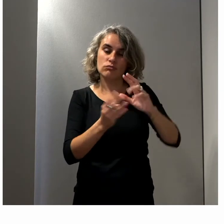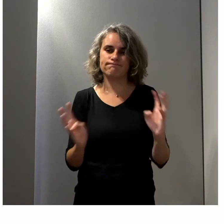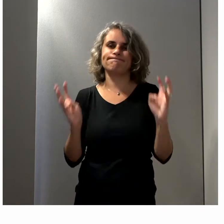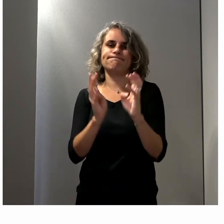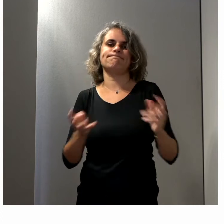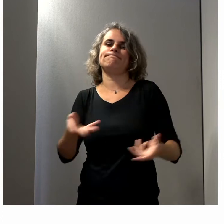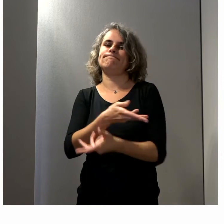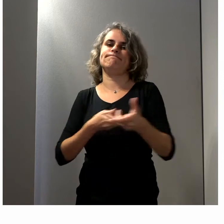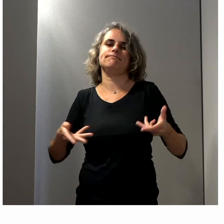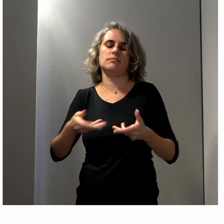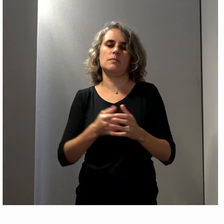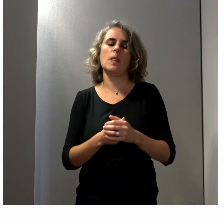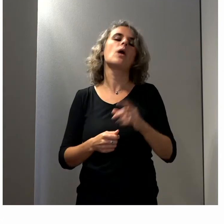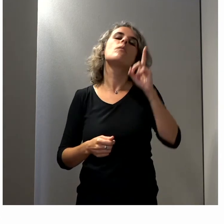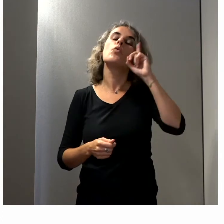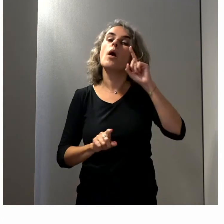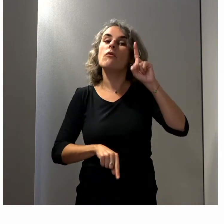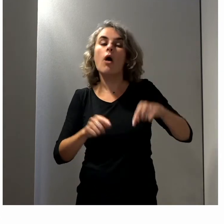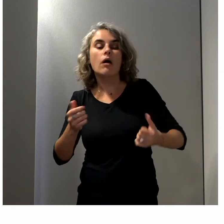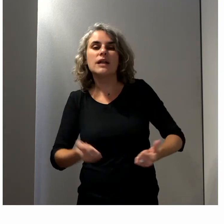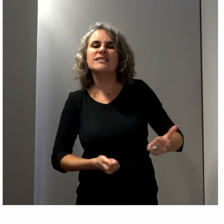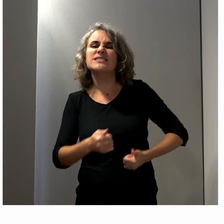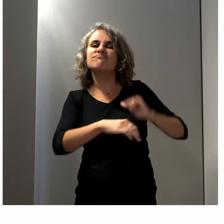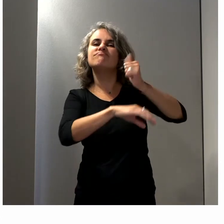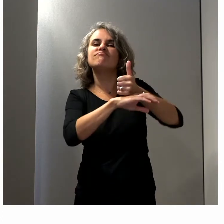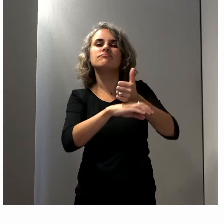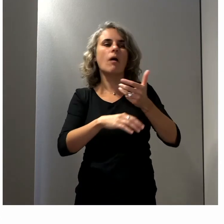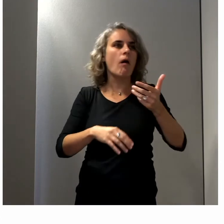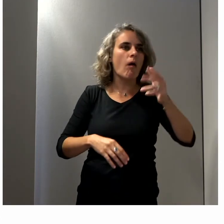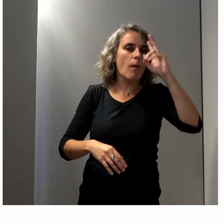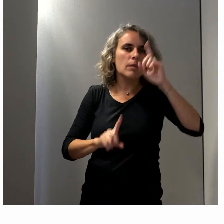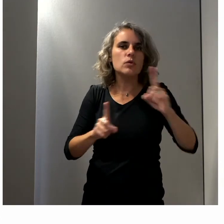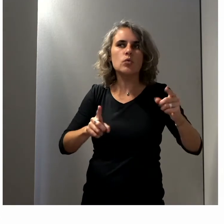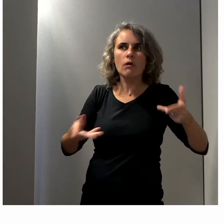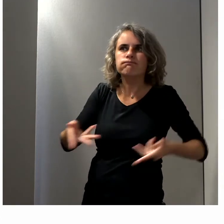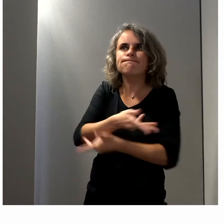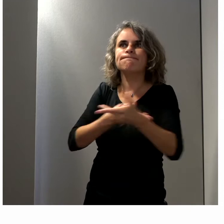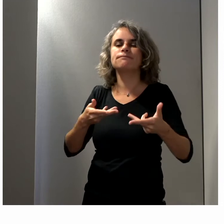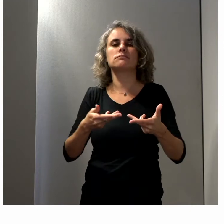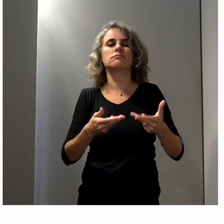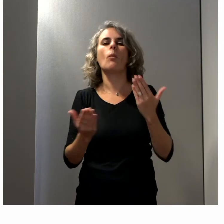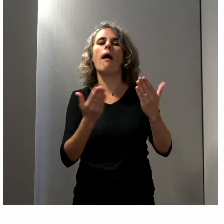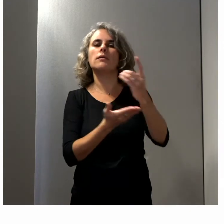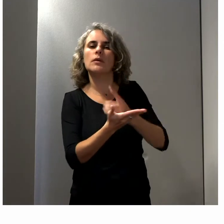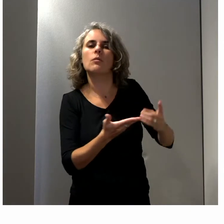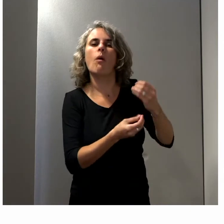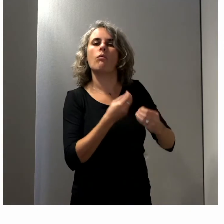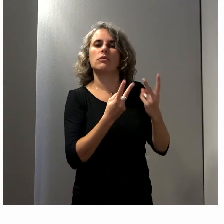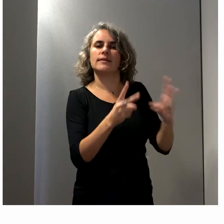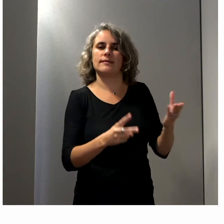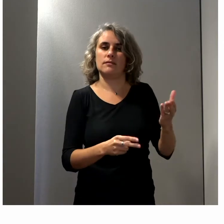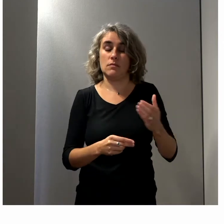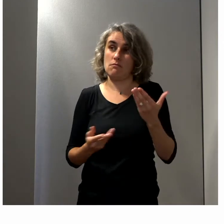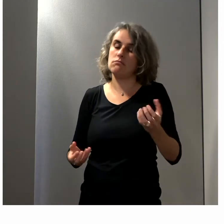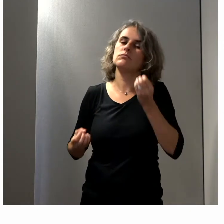forcément l'habitude de ce dialogue comme elles peuvent l'avoir dans les municipalités ou dans les départements. donc, très régulièrement,